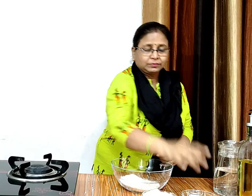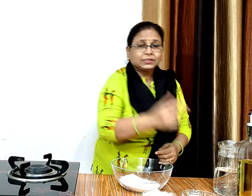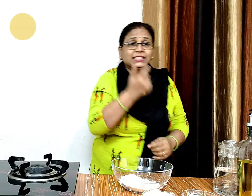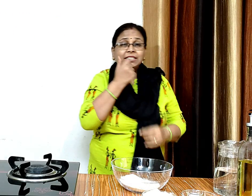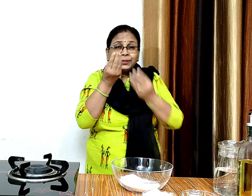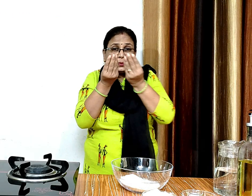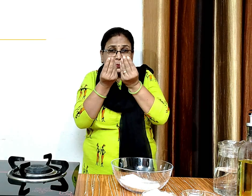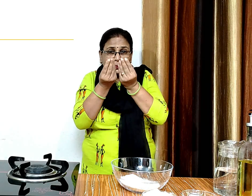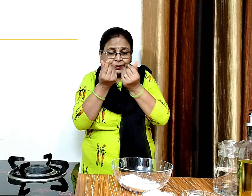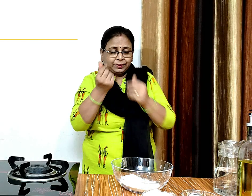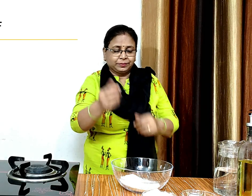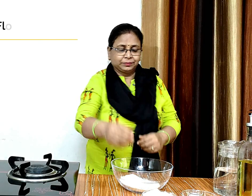एक कप मैदा